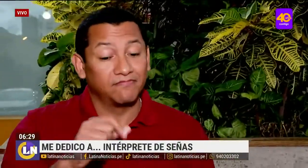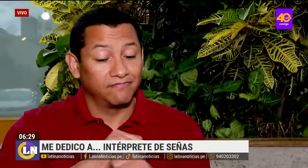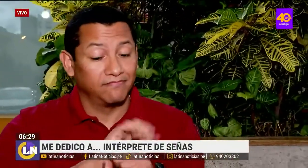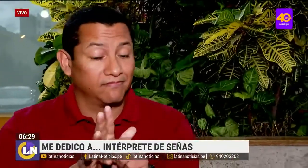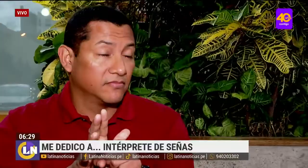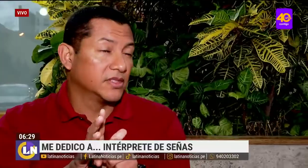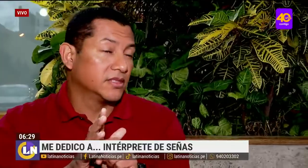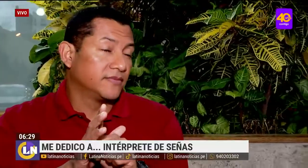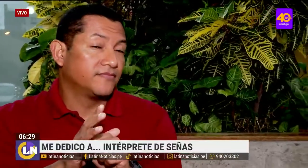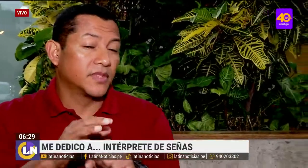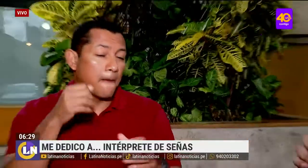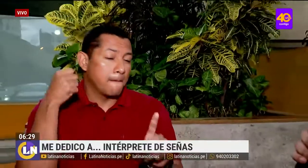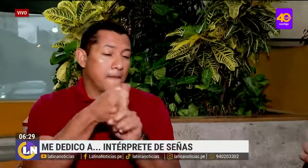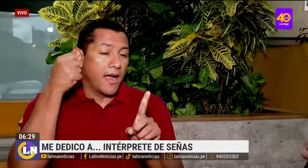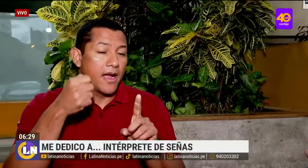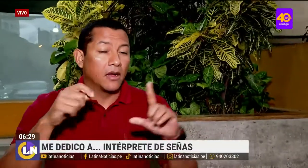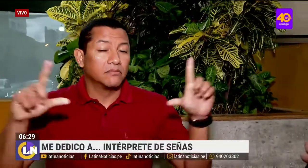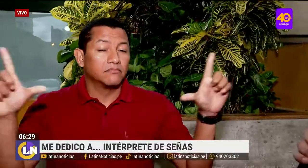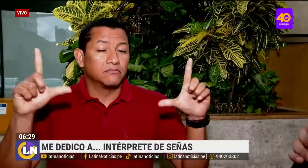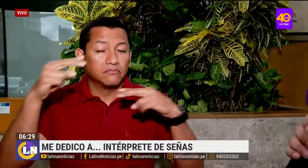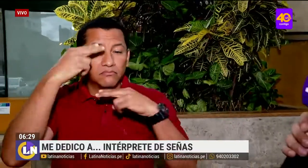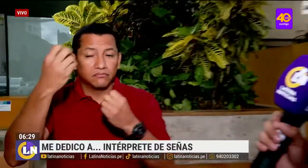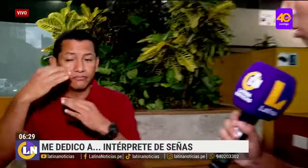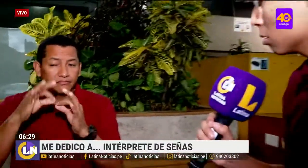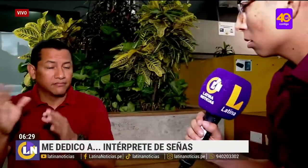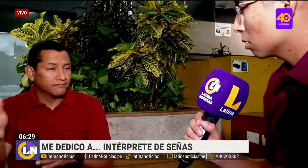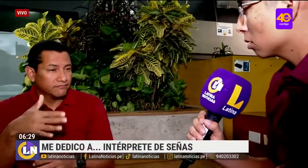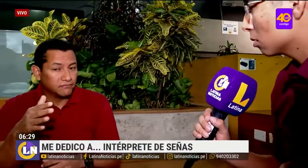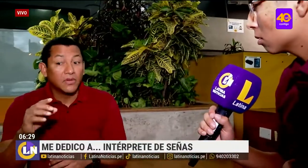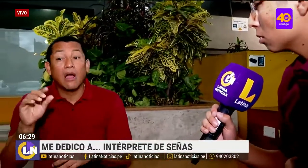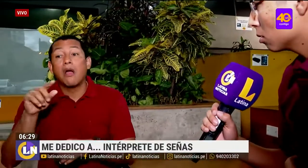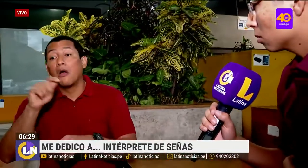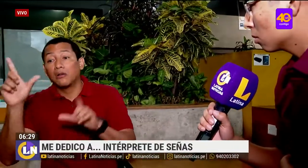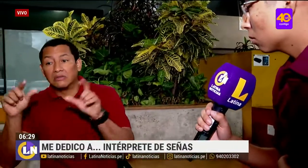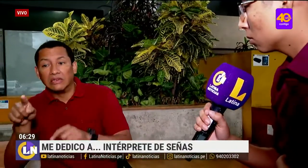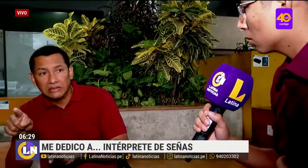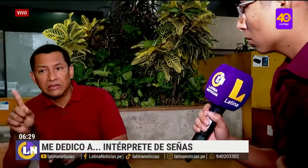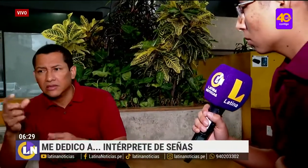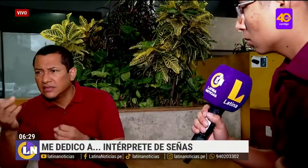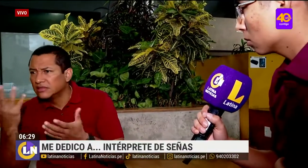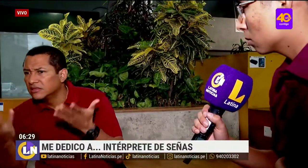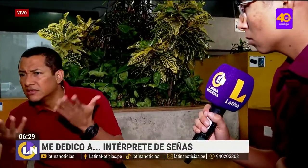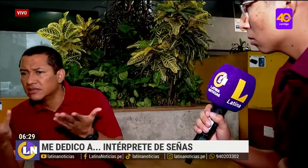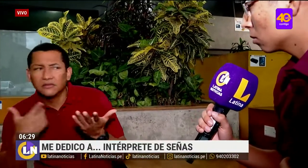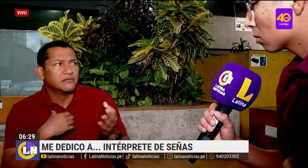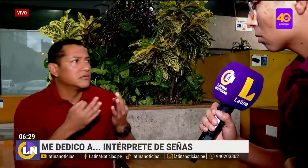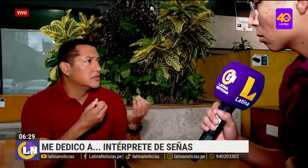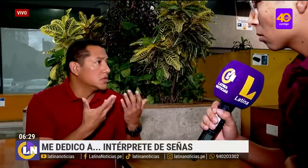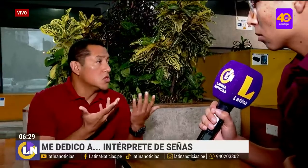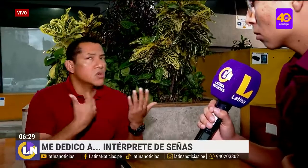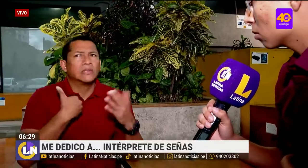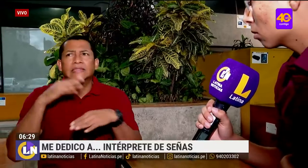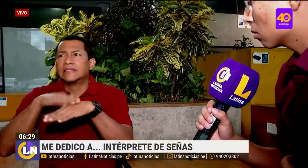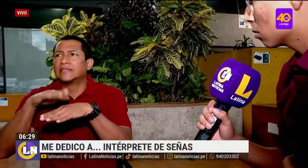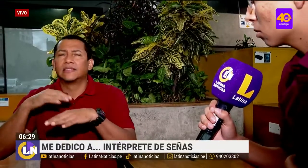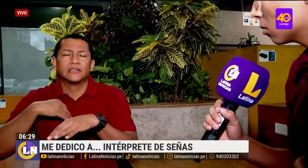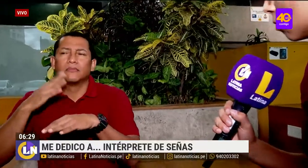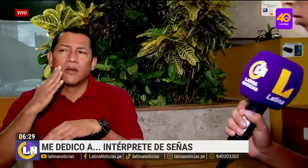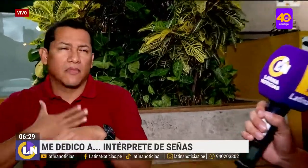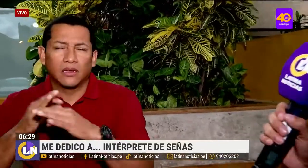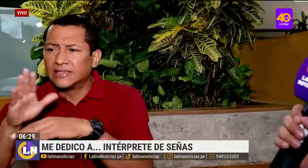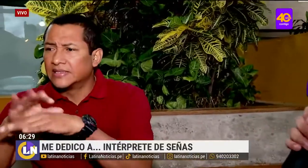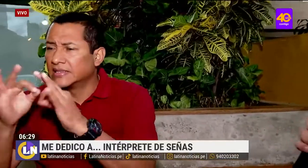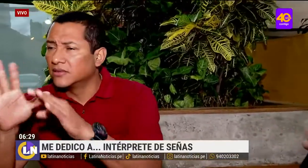En el tiempo de pandemia fue un choque fuerte. Habían noticias y no habían intérpretes de lengua de señas. Yo tenía que preguntar a mis padres, a mi